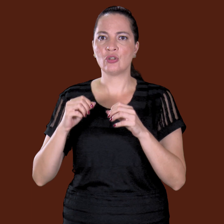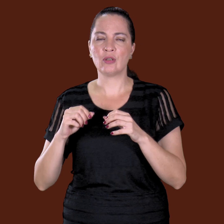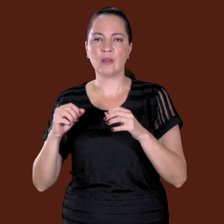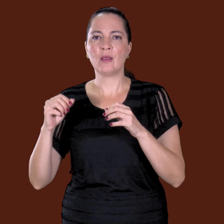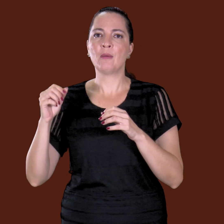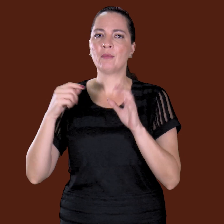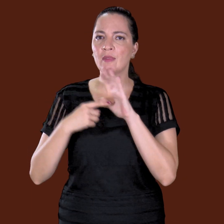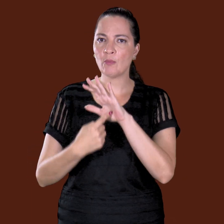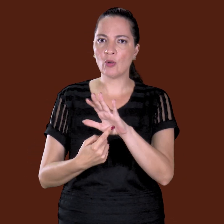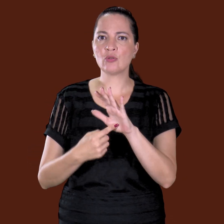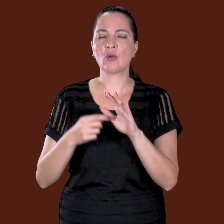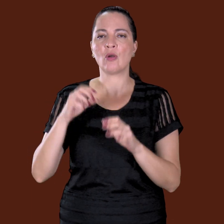extraterrestre, é interterrestre.